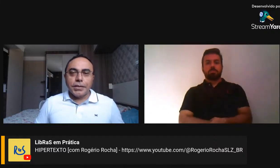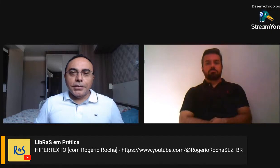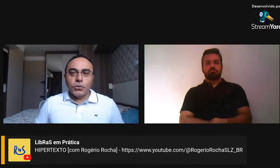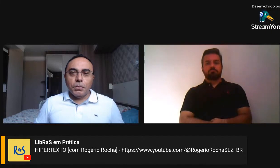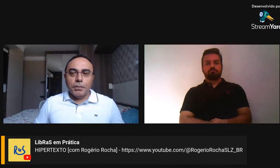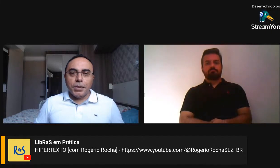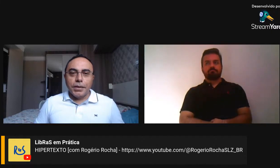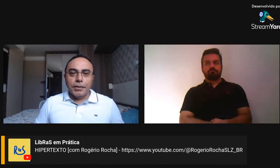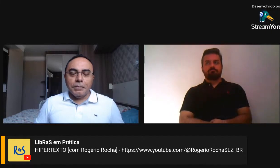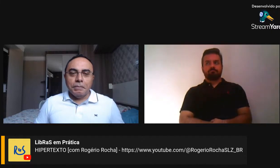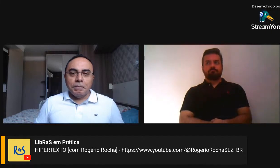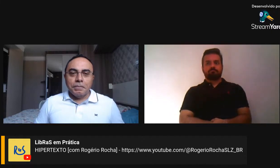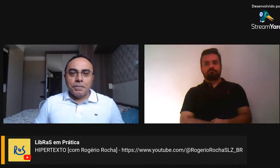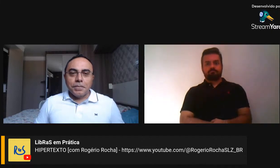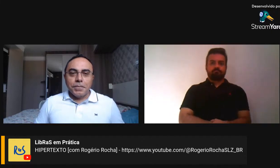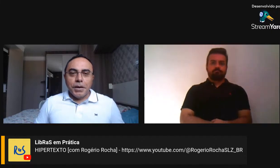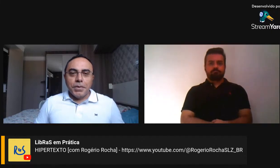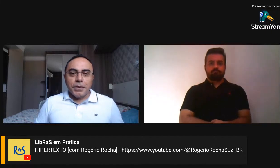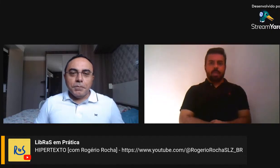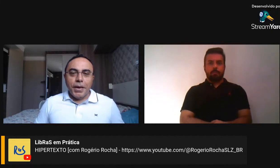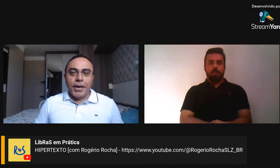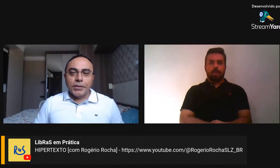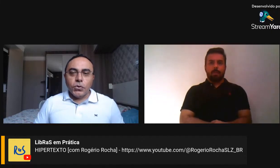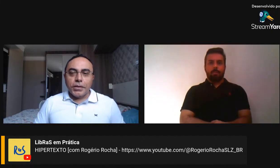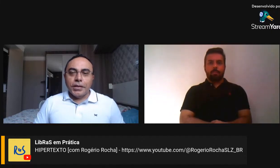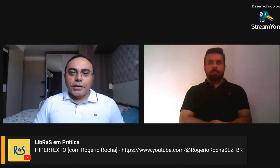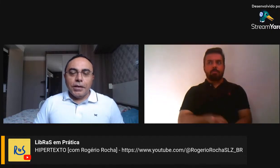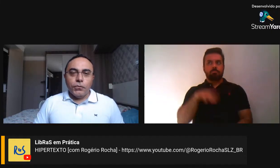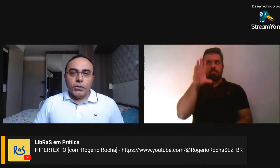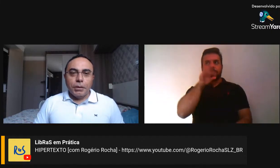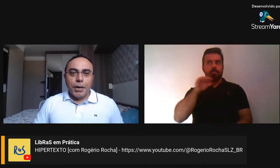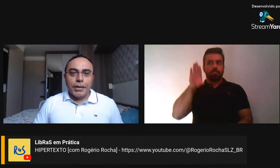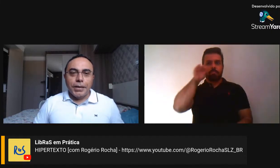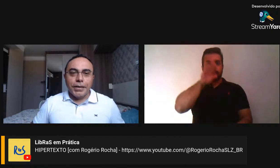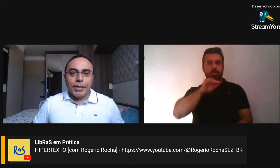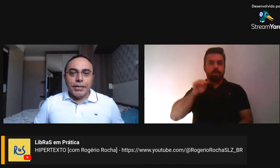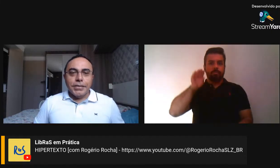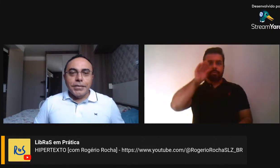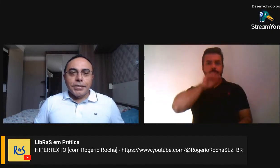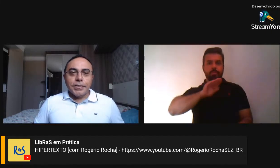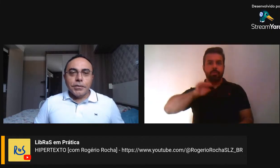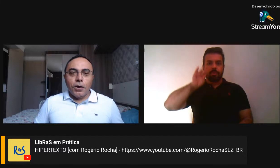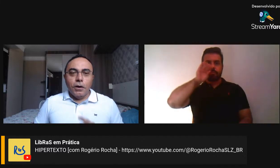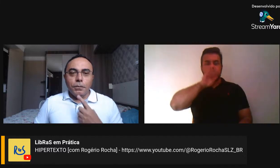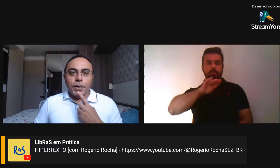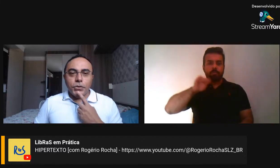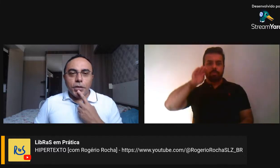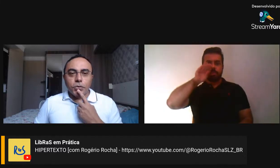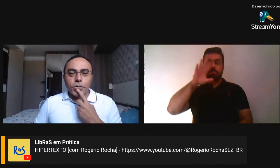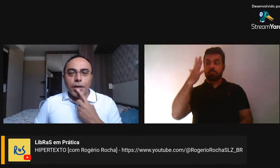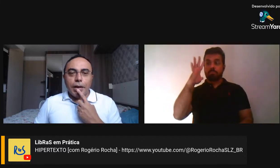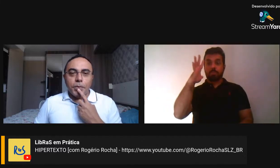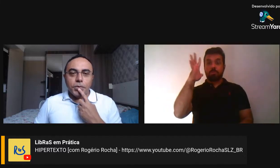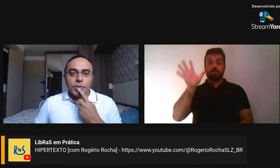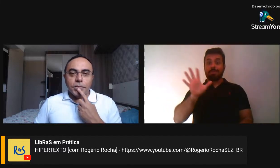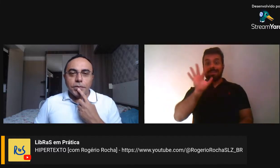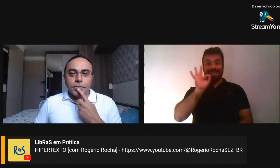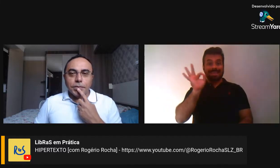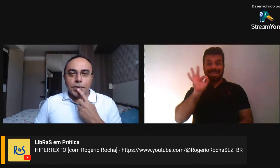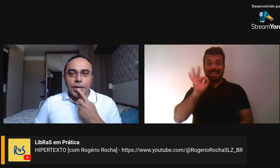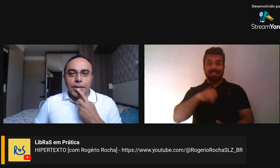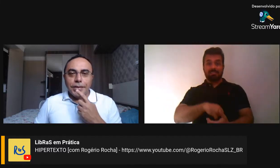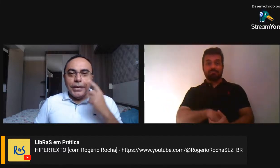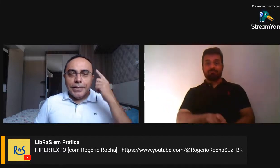pousadas aqui sobre a minha, as minhas pernas, ou aqui na frente da barriga, só mexendo os lábios,